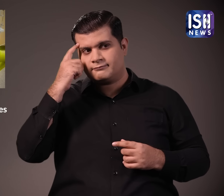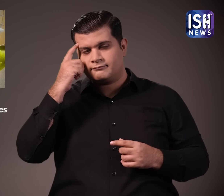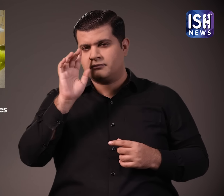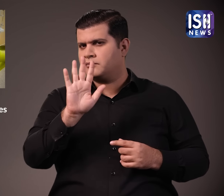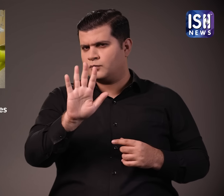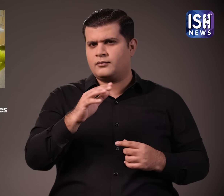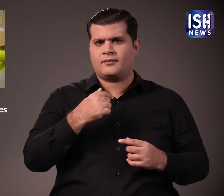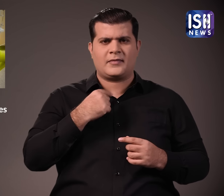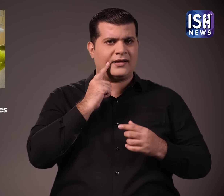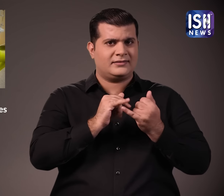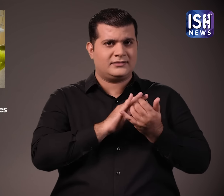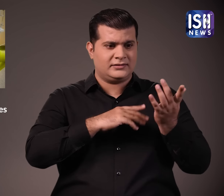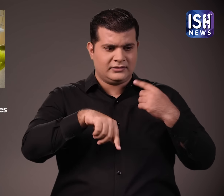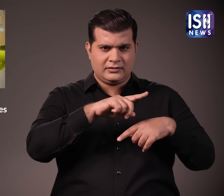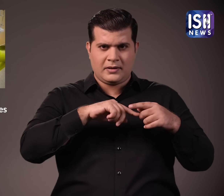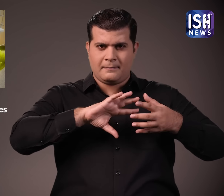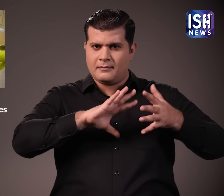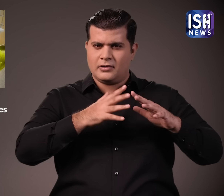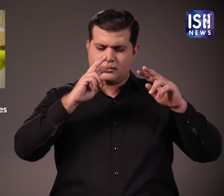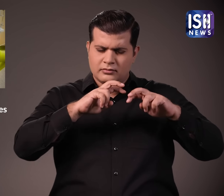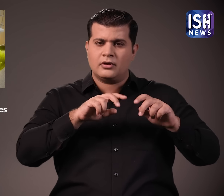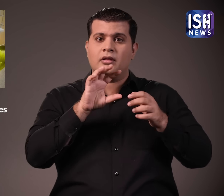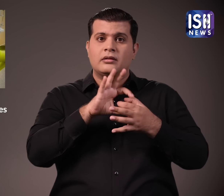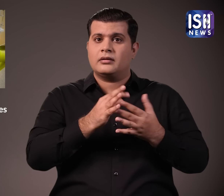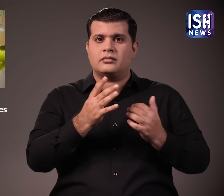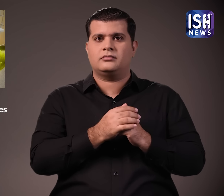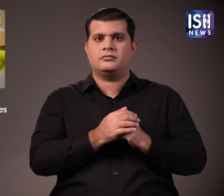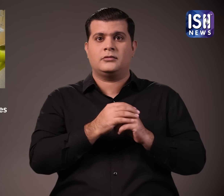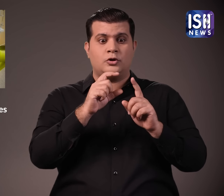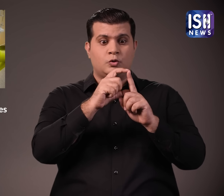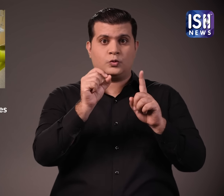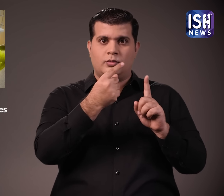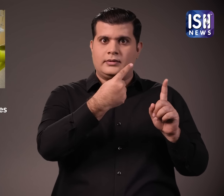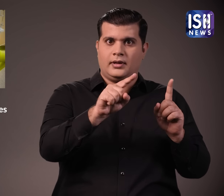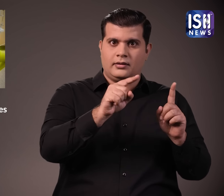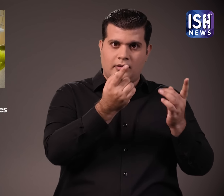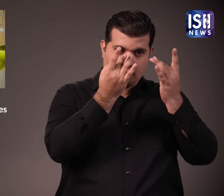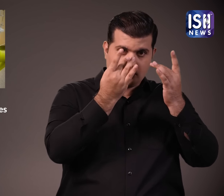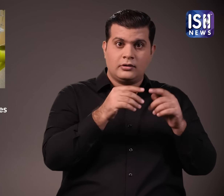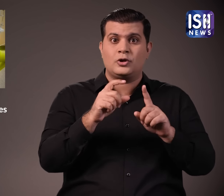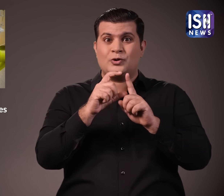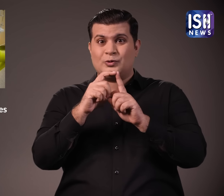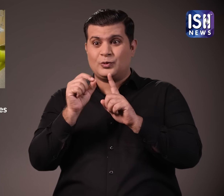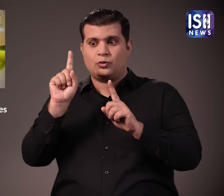ISH News जल्द ही कॉंटाक्ट लेंस पहनने के लिए क्या करे और क्या ना करे पर एक वीडियो जारी करेगा,